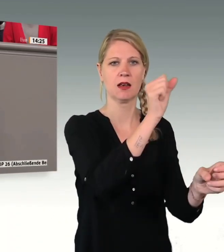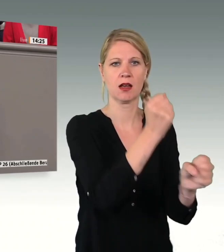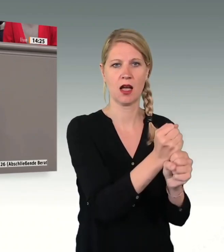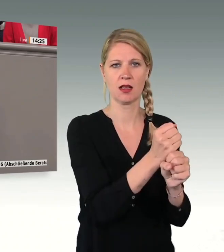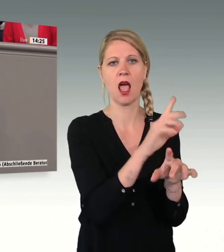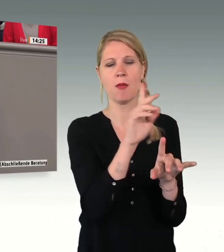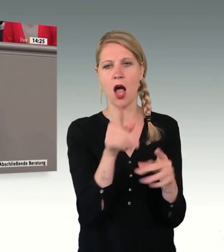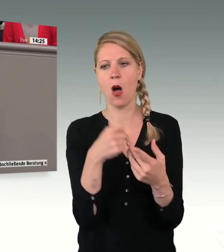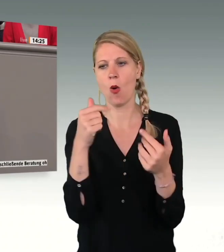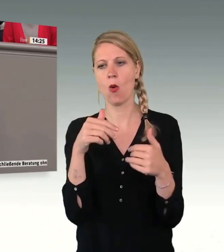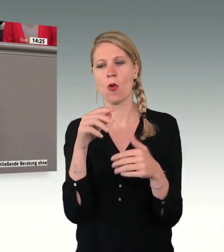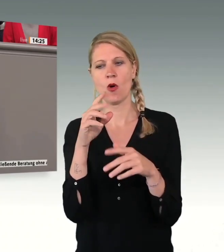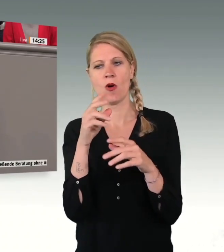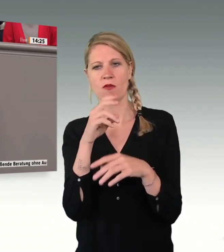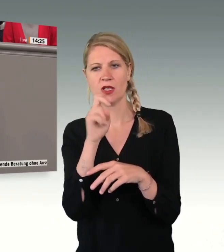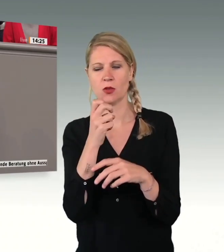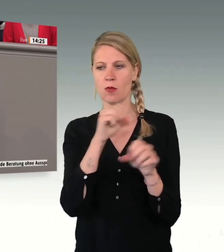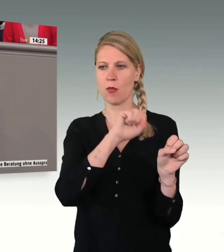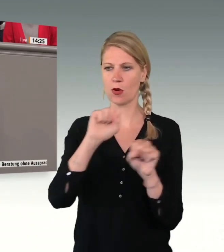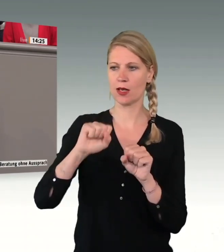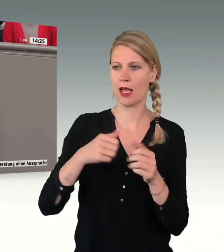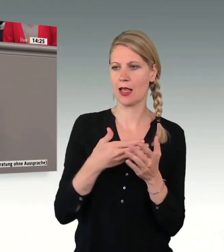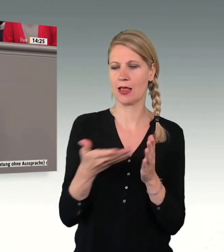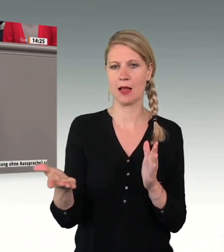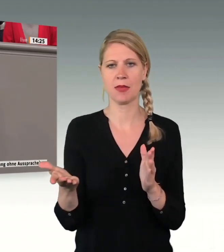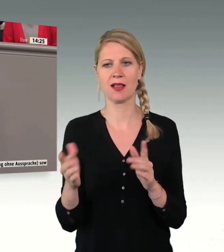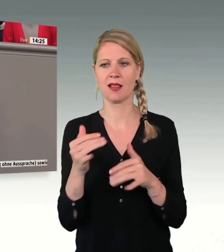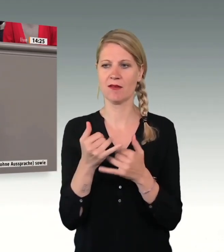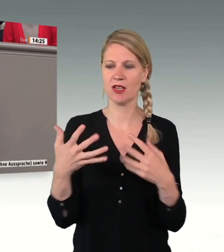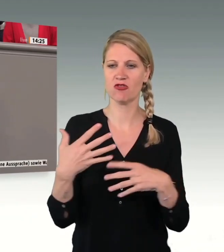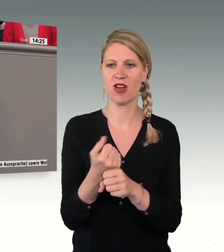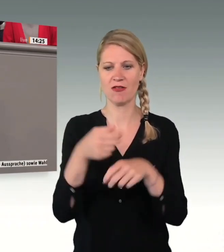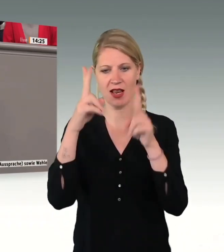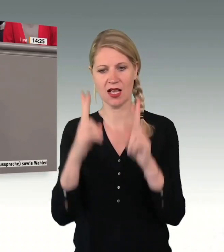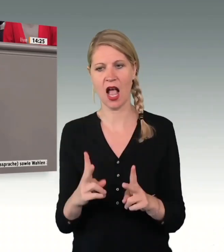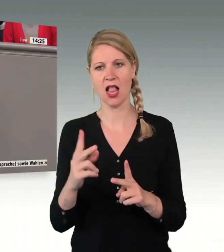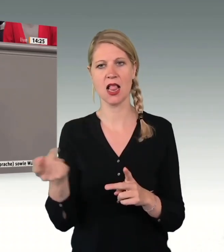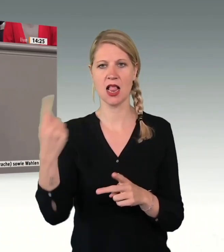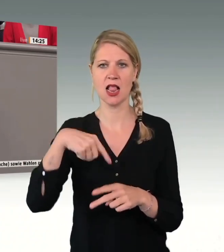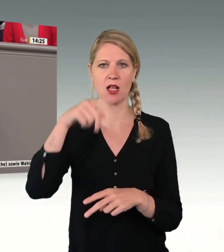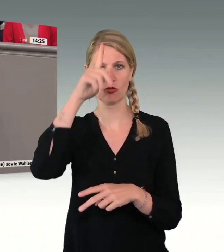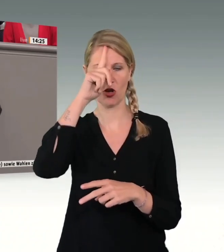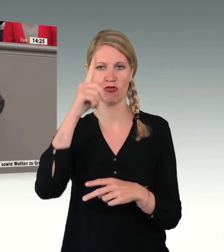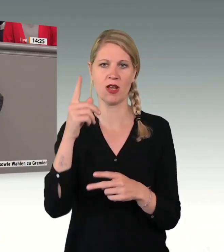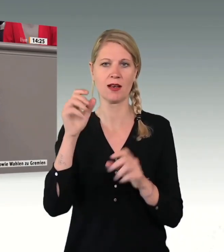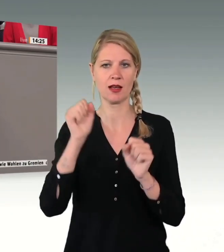man auch legal hier nach Deutschland kommen kann. Stichwort Fachkräfteeinwanderungsgesetz. Also wir verstehen das hier auch noch mal breiter.